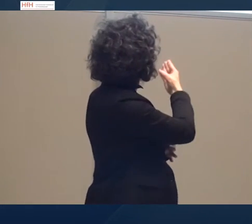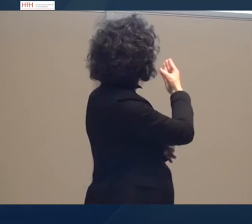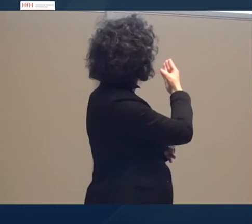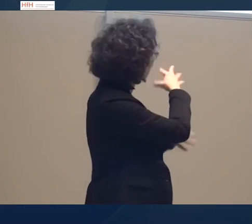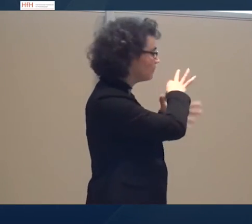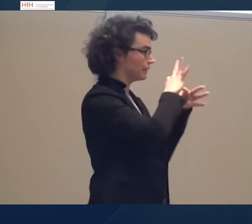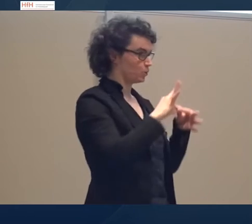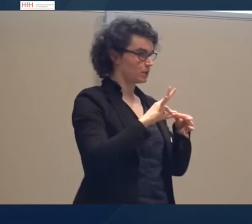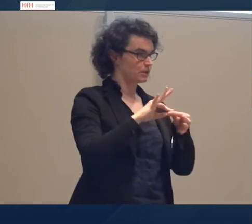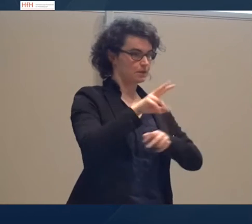Gut.